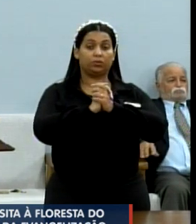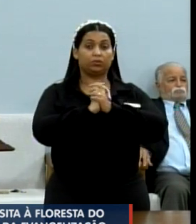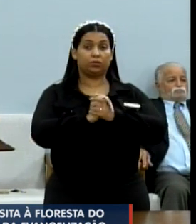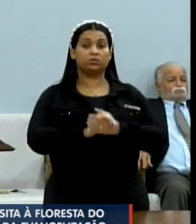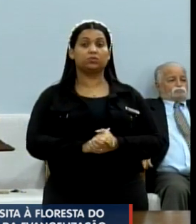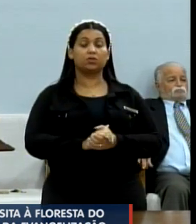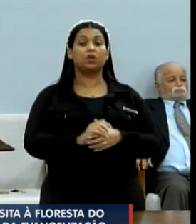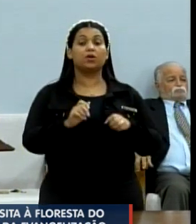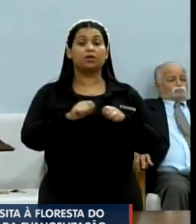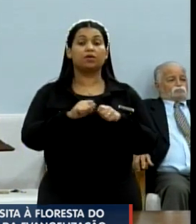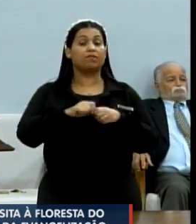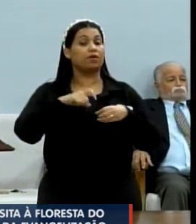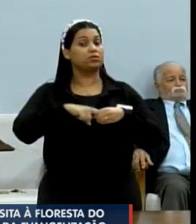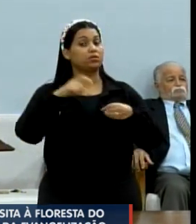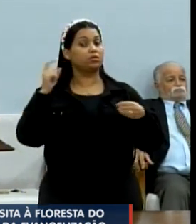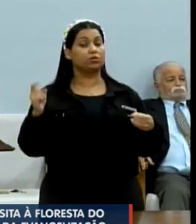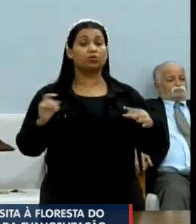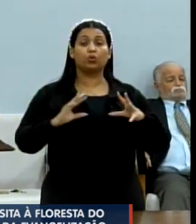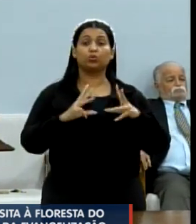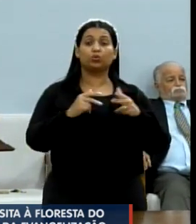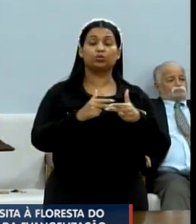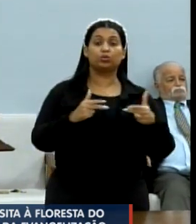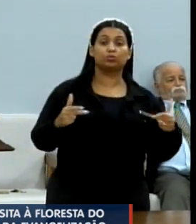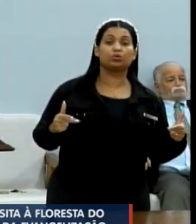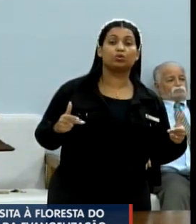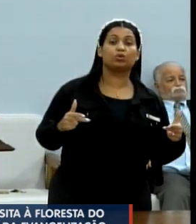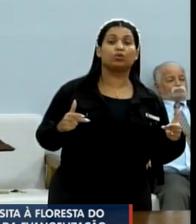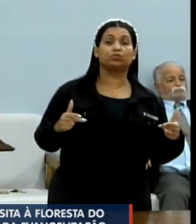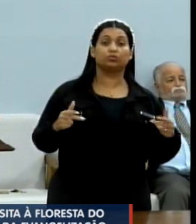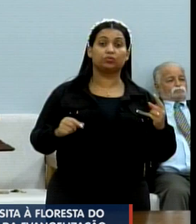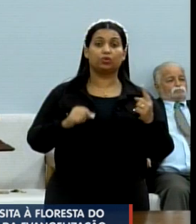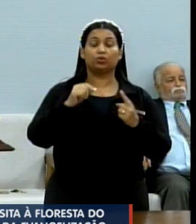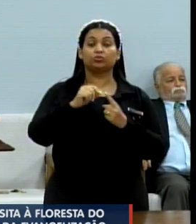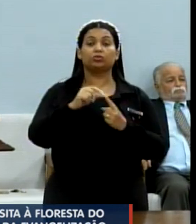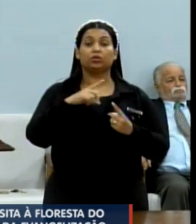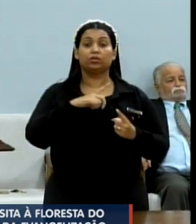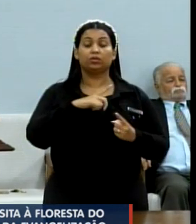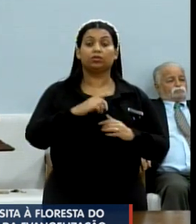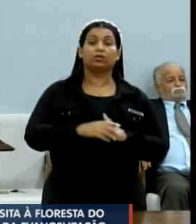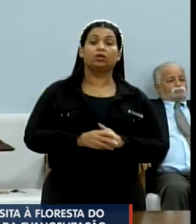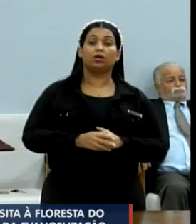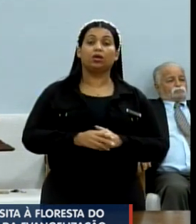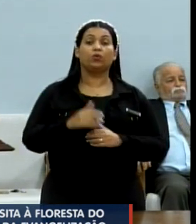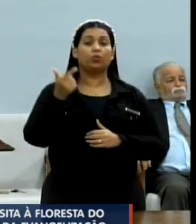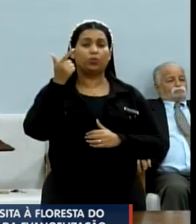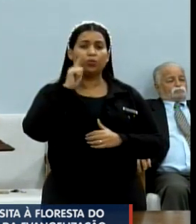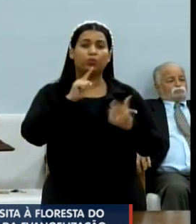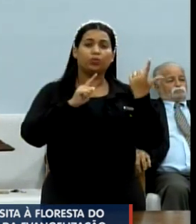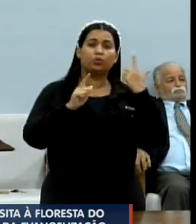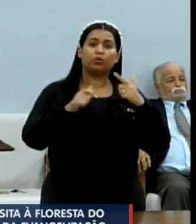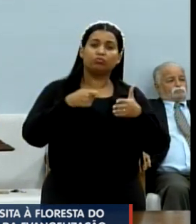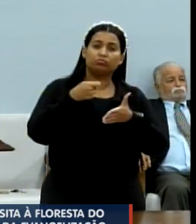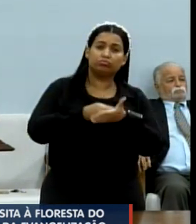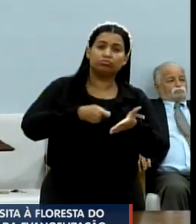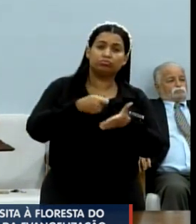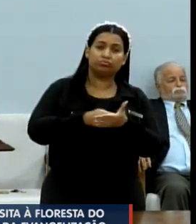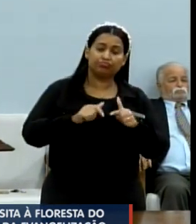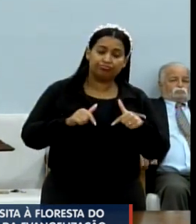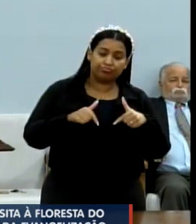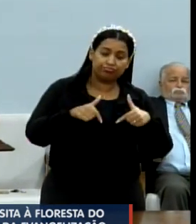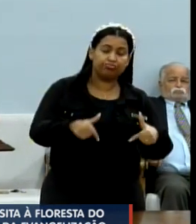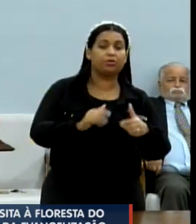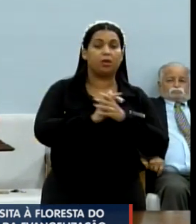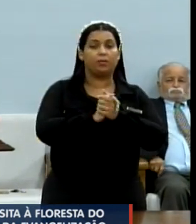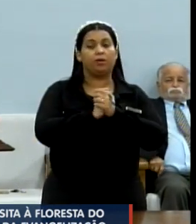faz em uma democracia, tudo que se almeja se dá trabalho, é conquistado com muita luta. Parabéns pelo trabalho que tem feito,